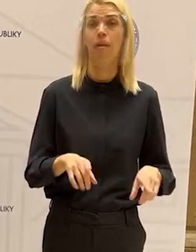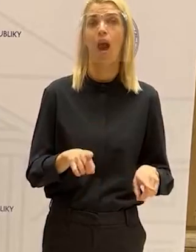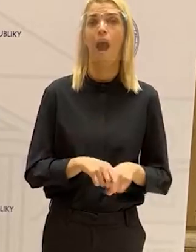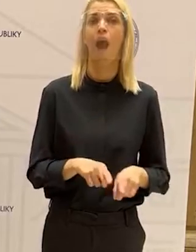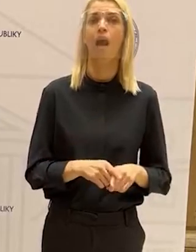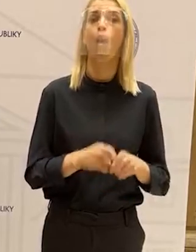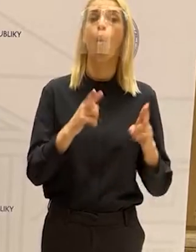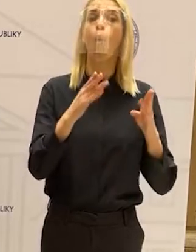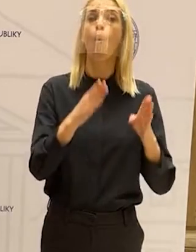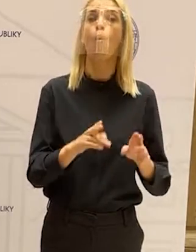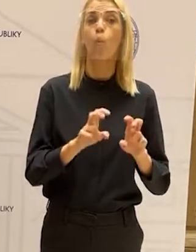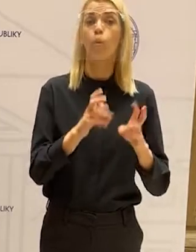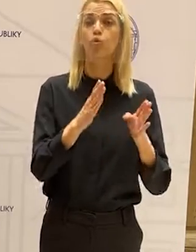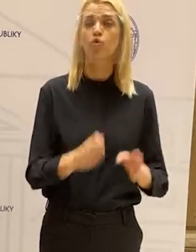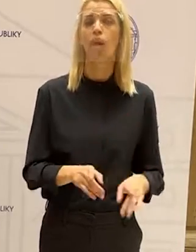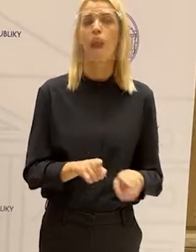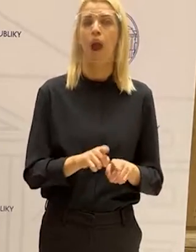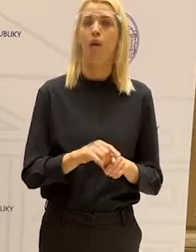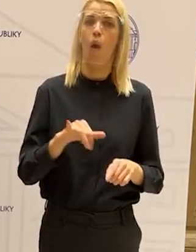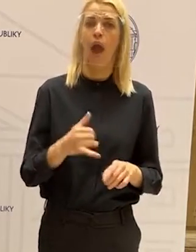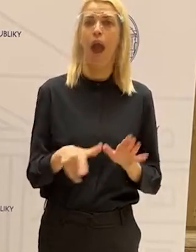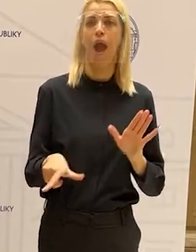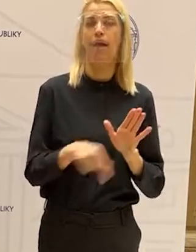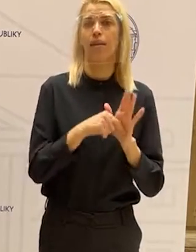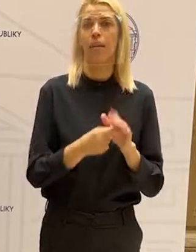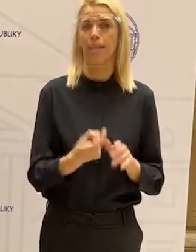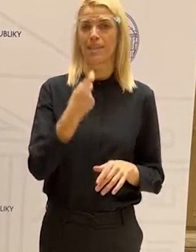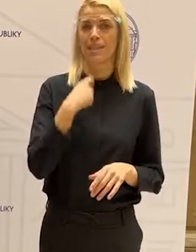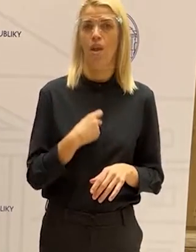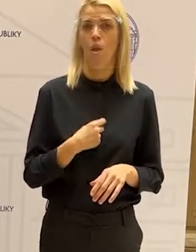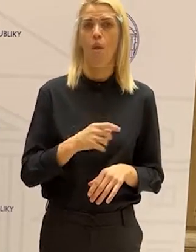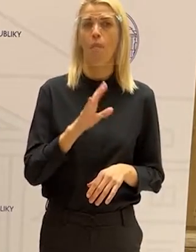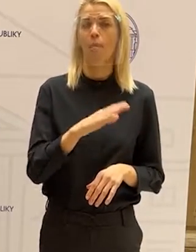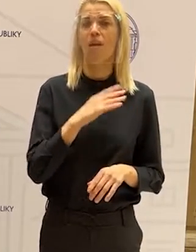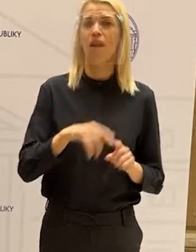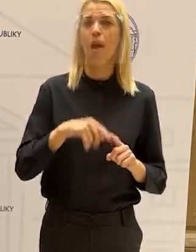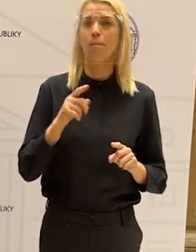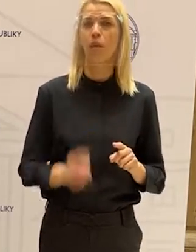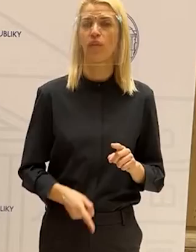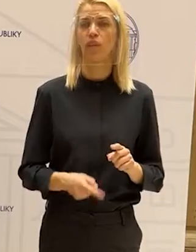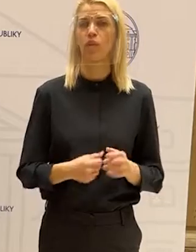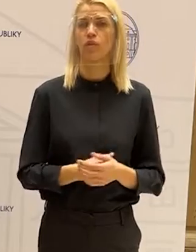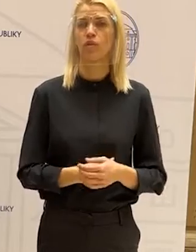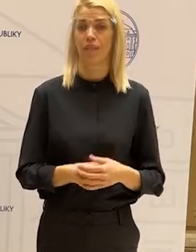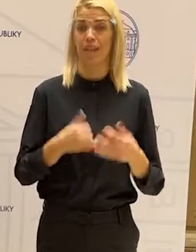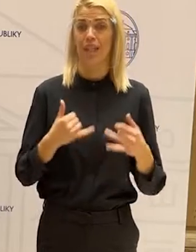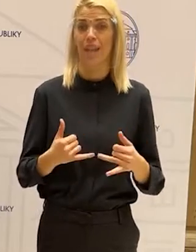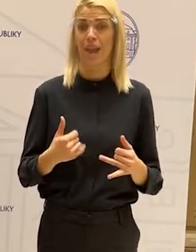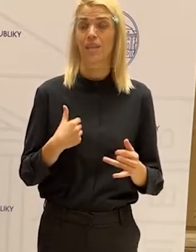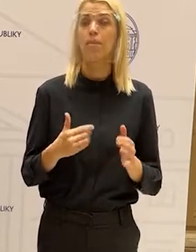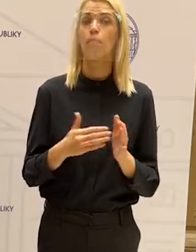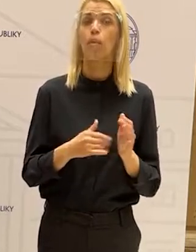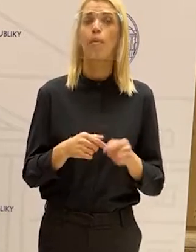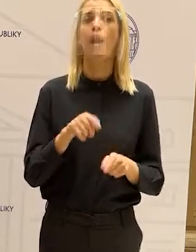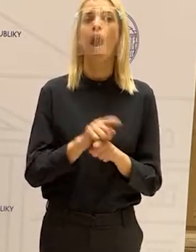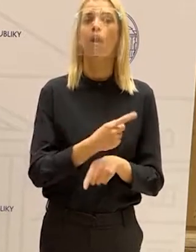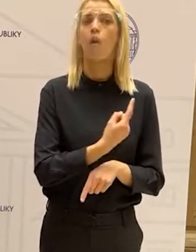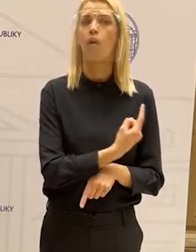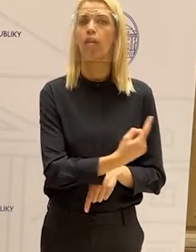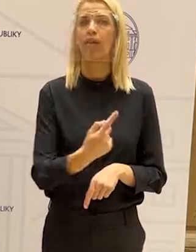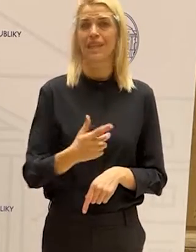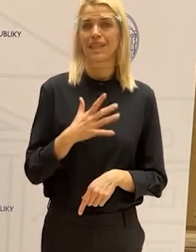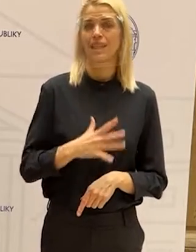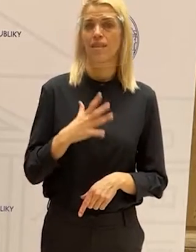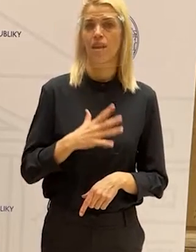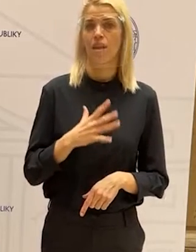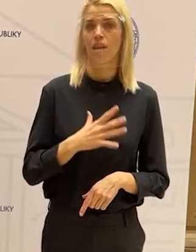psychologmi, majú množstvo nových povinností, ktoré musia. a potrebujeme teraz, aby chceli, oni mnohí chcú,